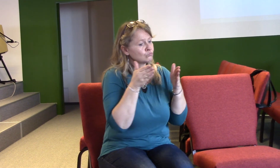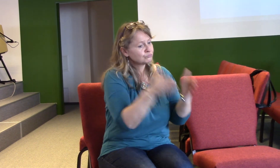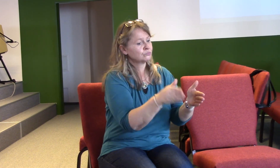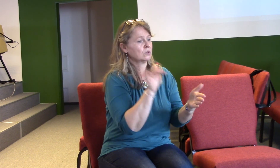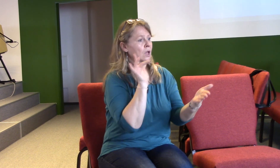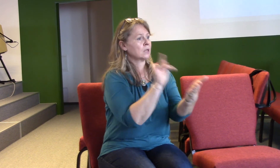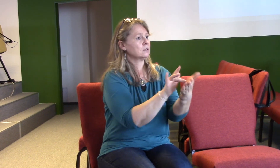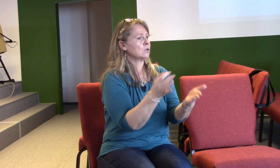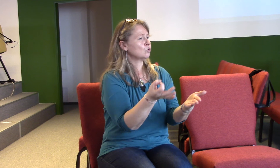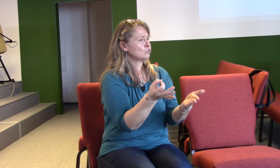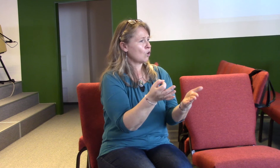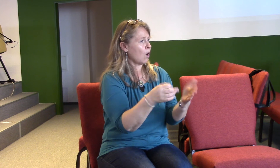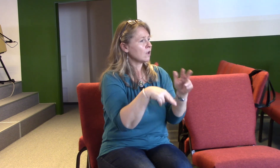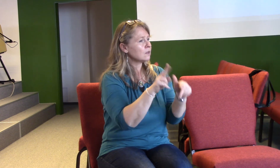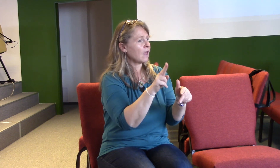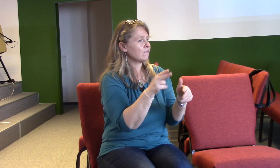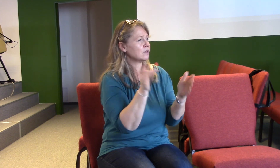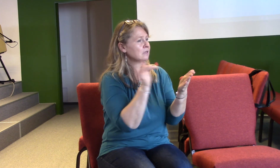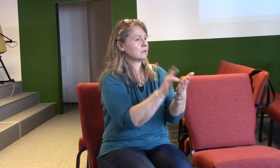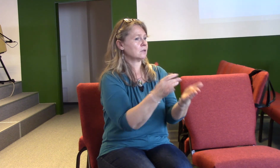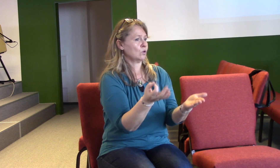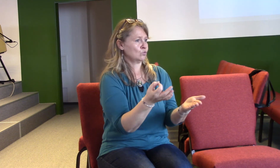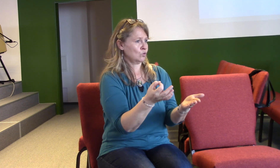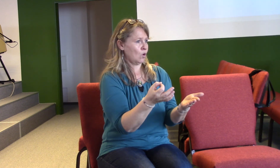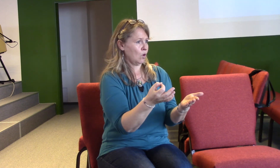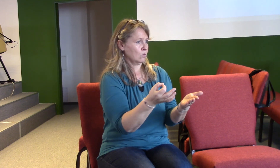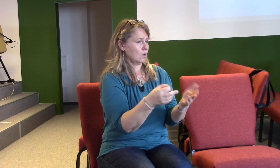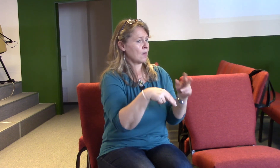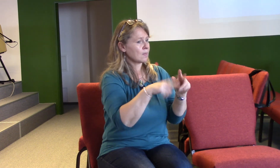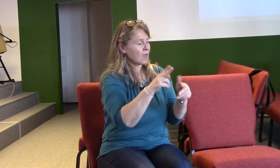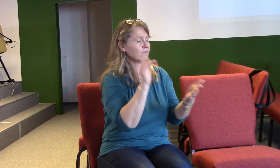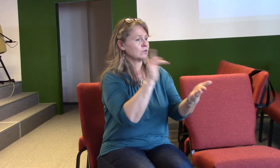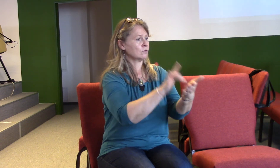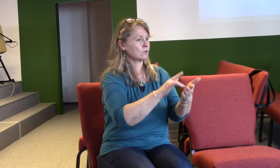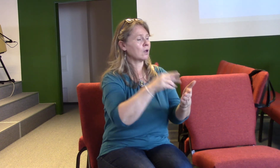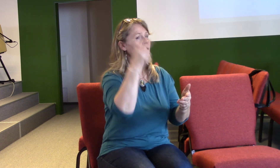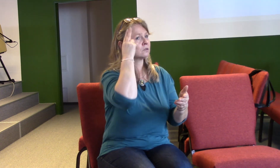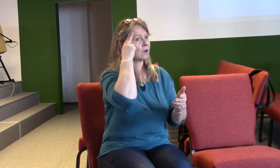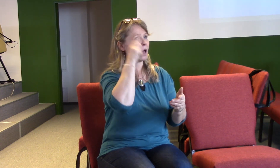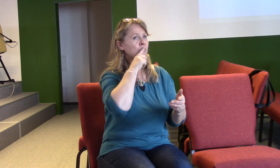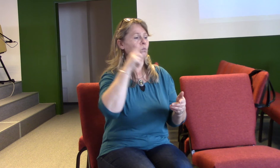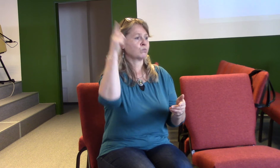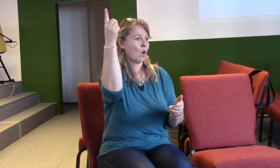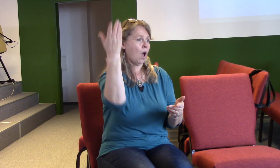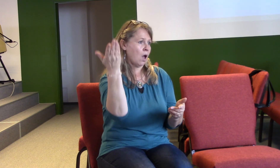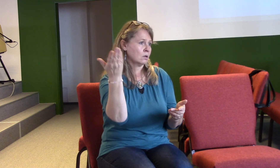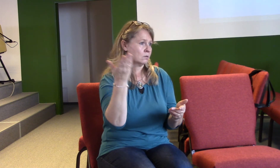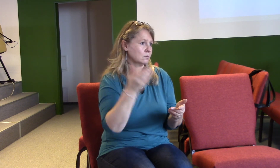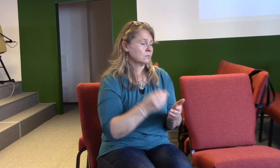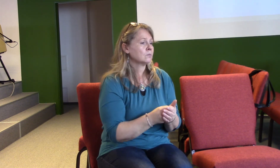být vyšší, vznešenější a podmanivější než poznání Boha? Další otázka je, co to